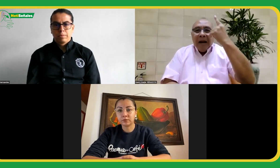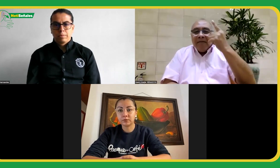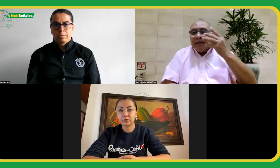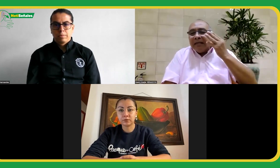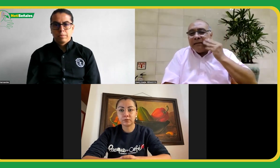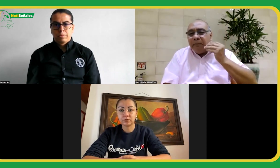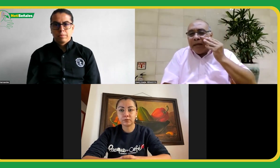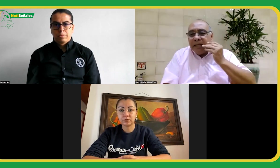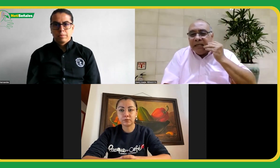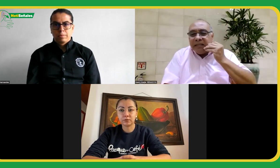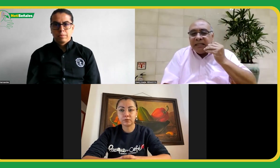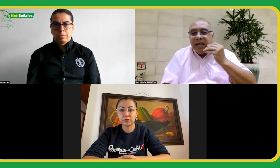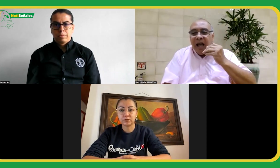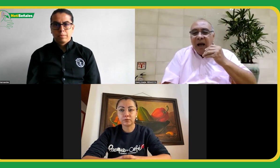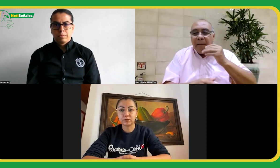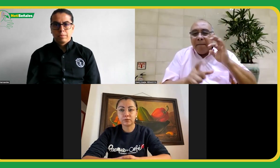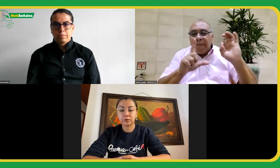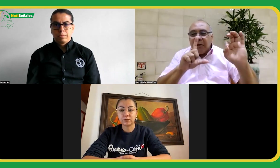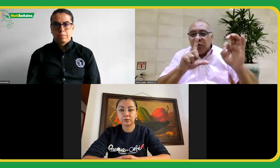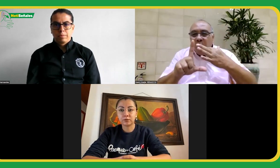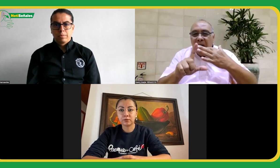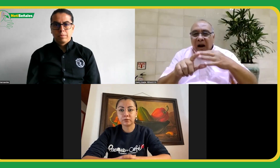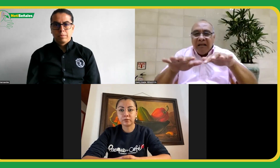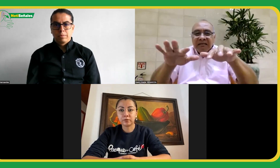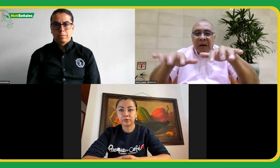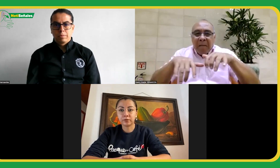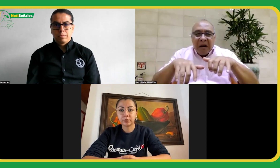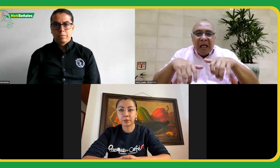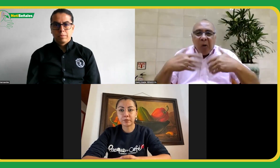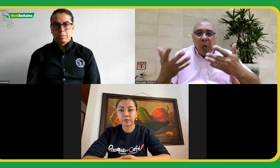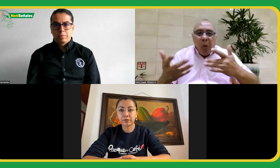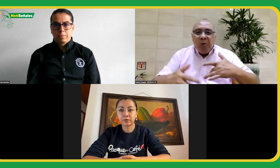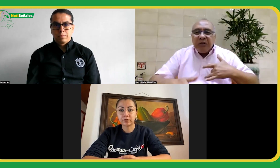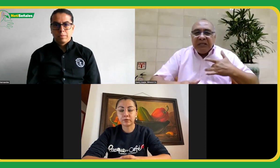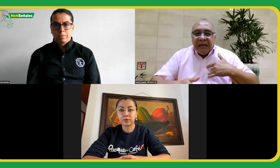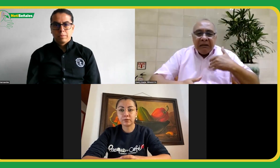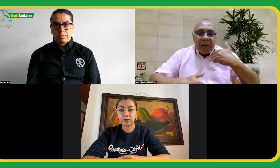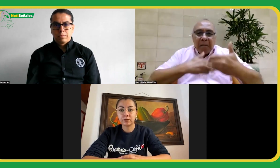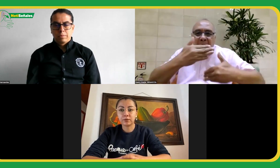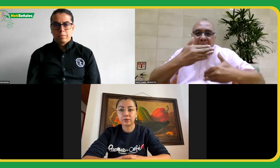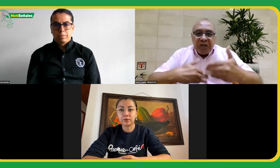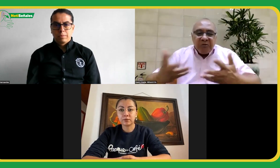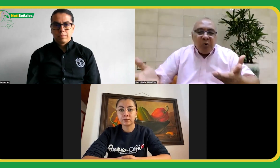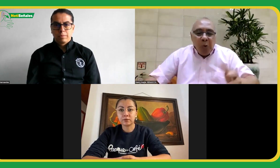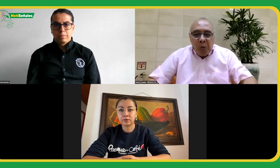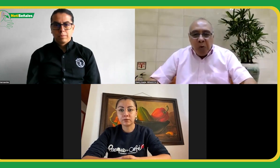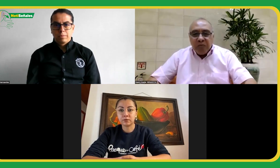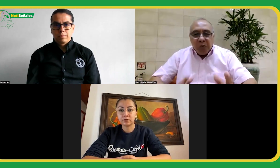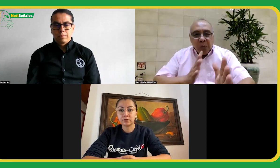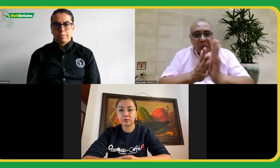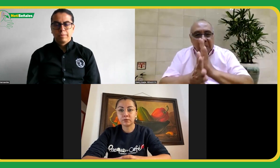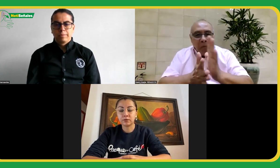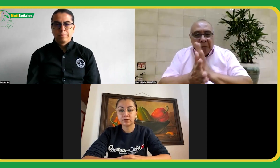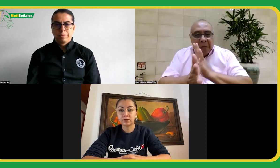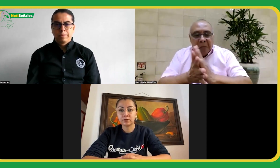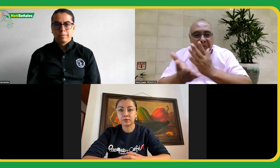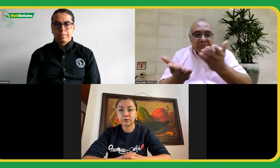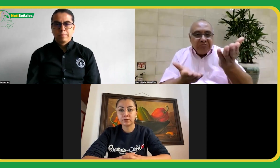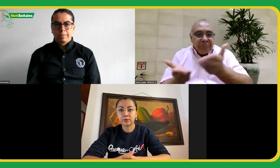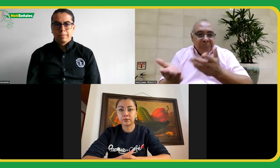primera pregunta, siendo esta la primera experiencia virtual de participación en la asamblea, ¿cómo se sintieron en